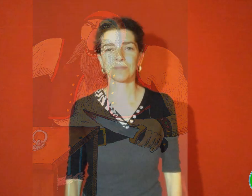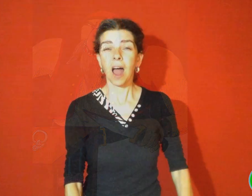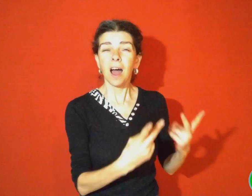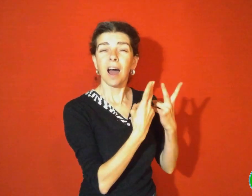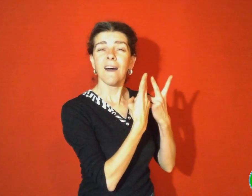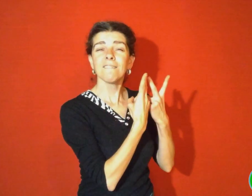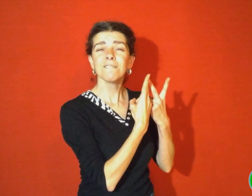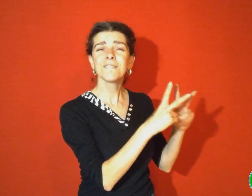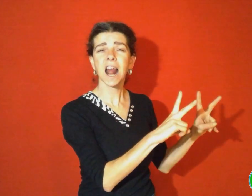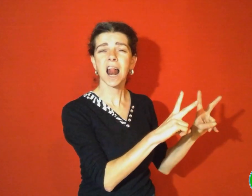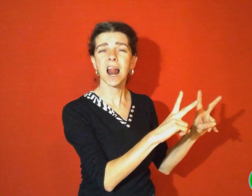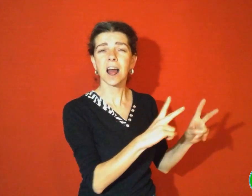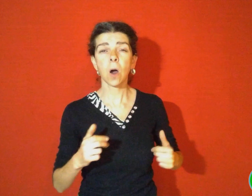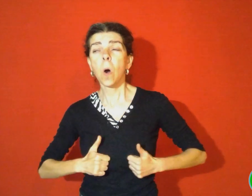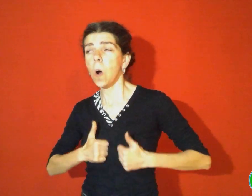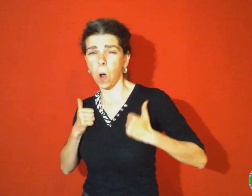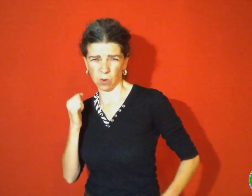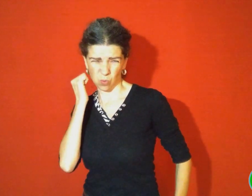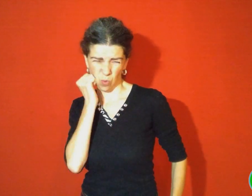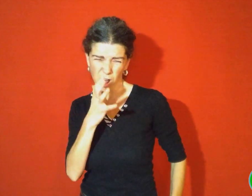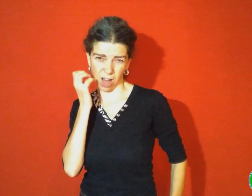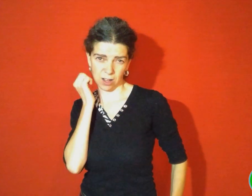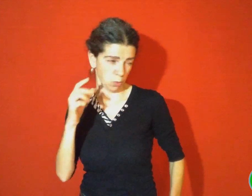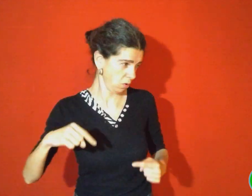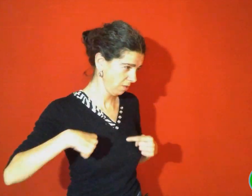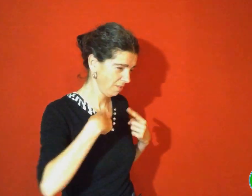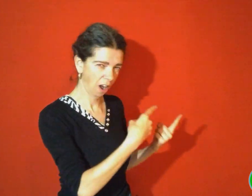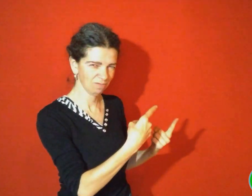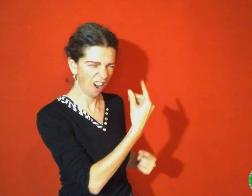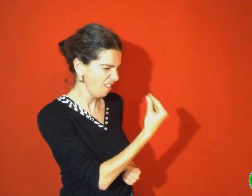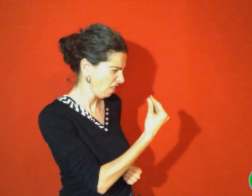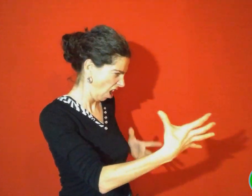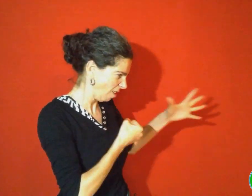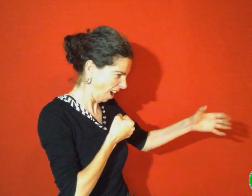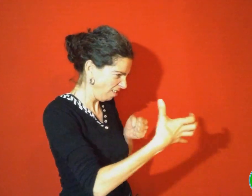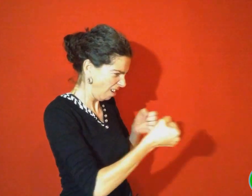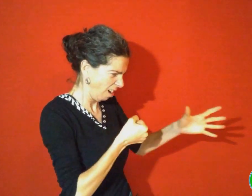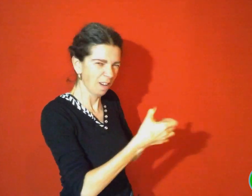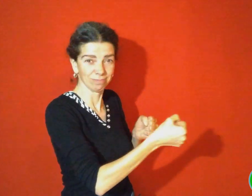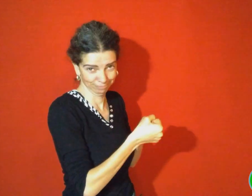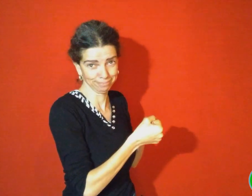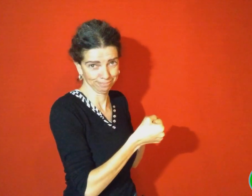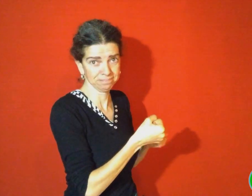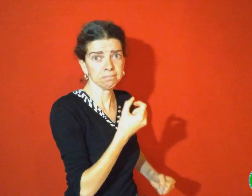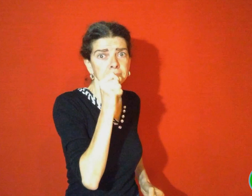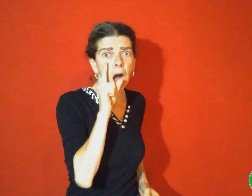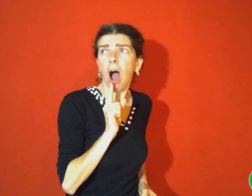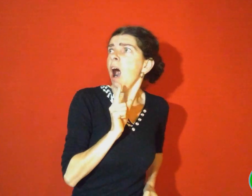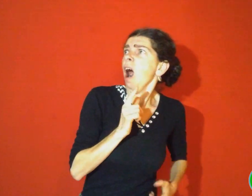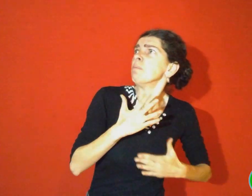Chaque jour, l'ogre venait en ville et attrapait quelques enfants. Les